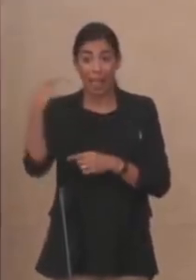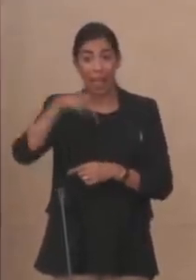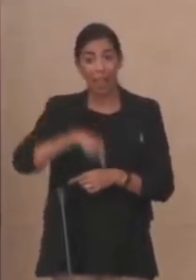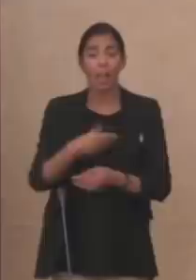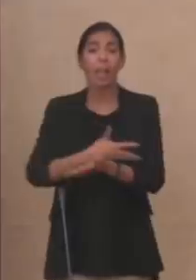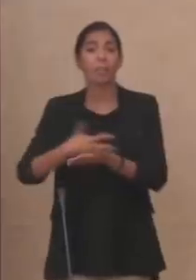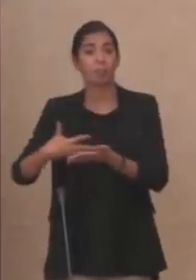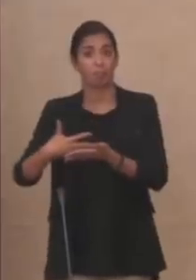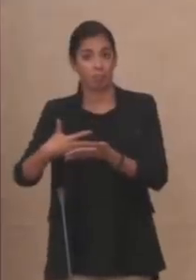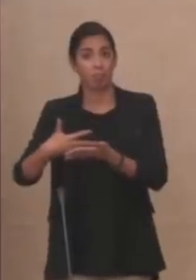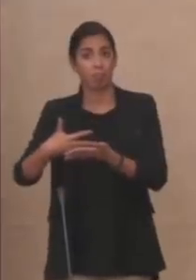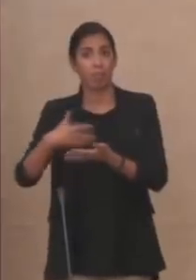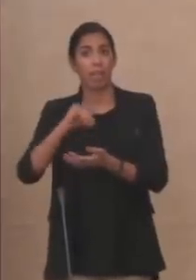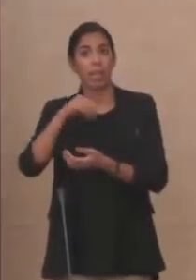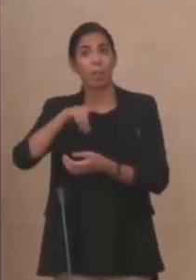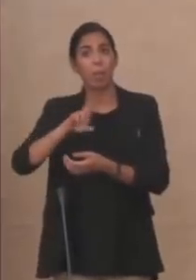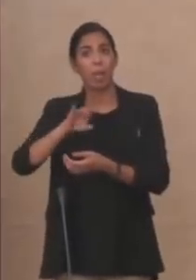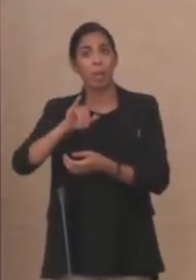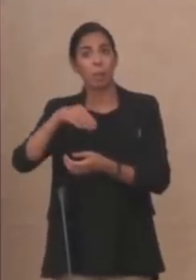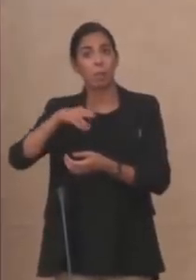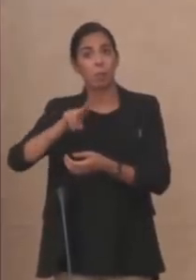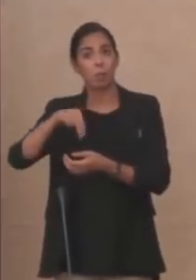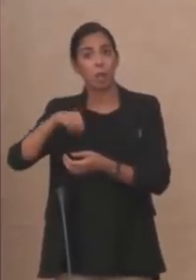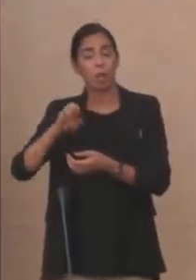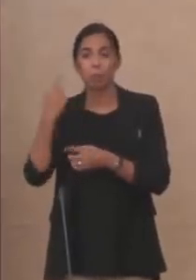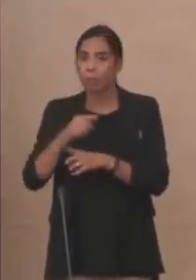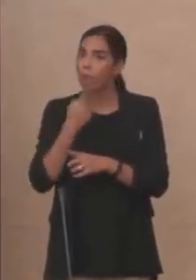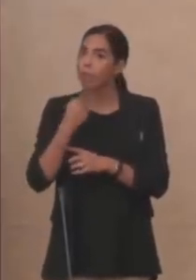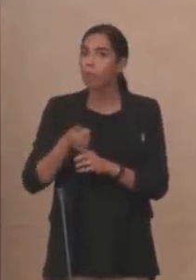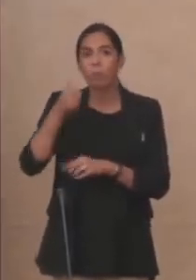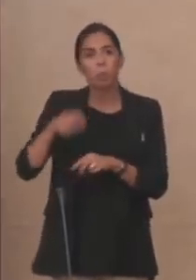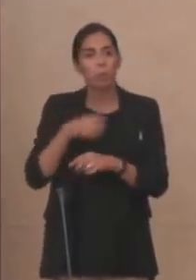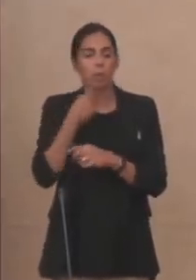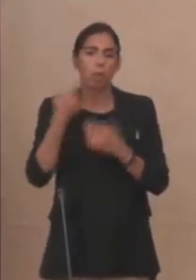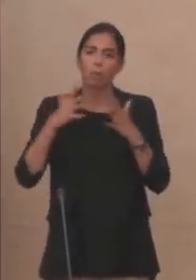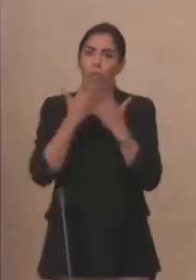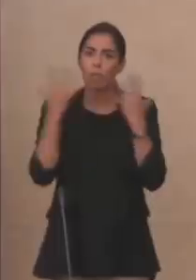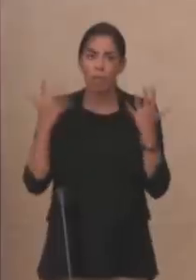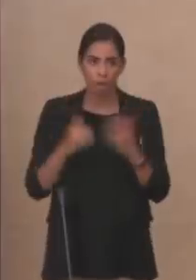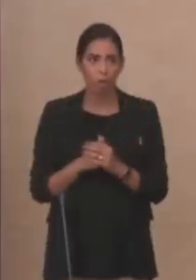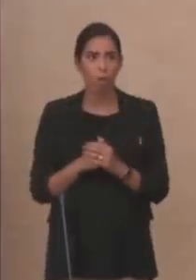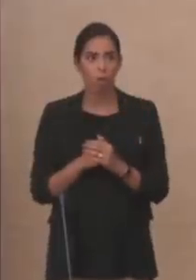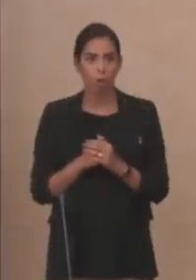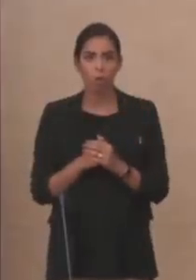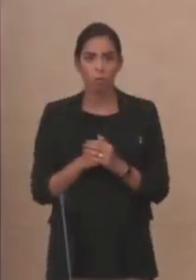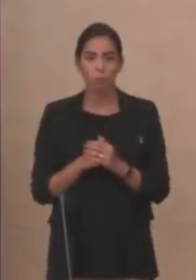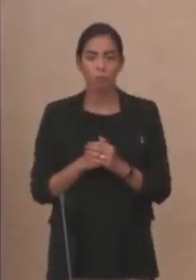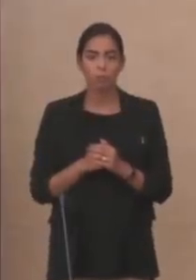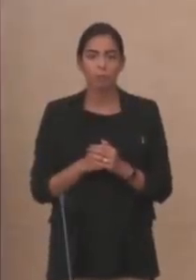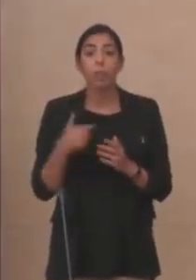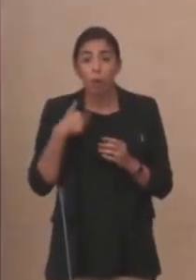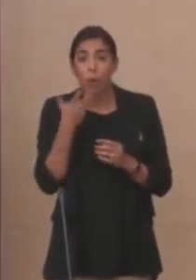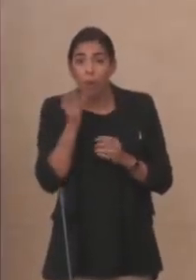ministro. Provai a dire guardate che c'è qualcosa che non va, ci sono realtà che stanno utilizzando questo.